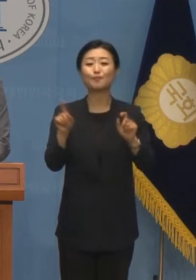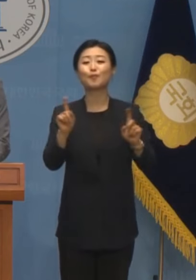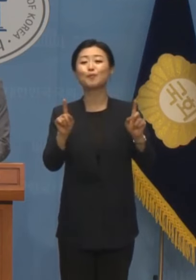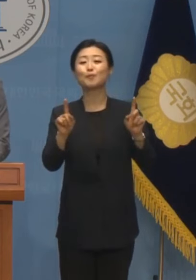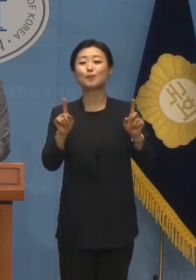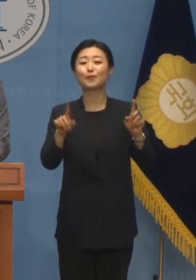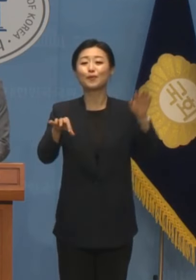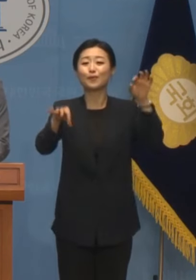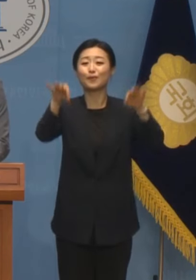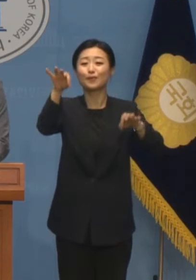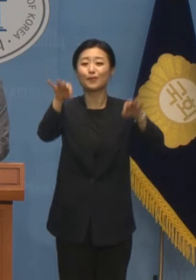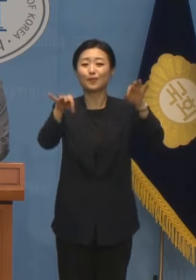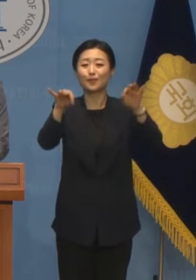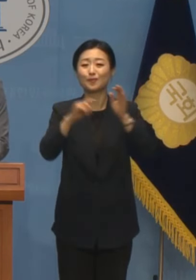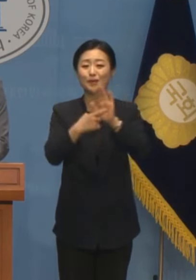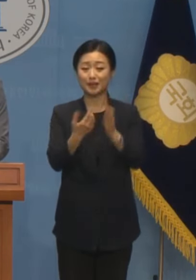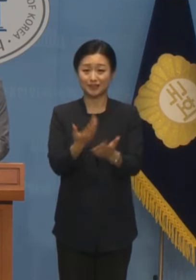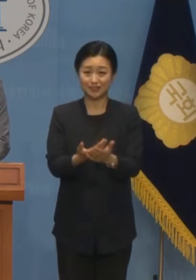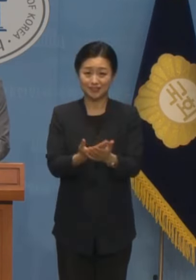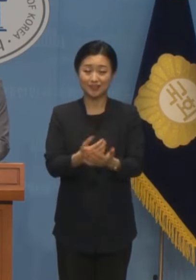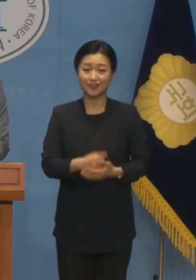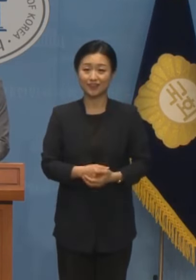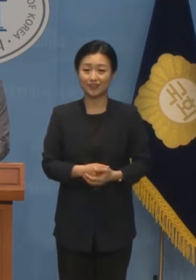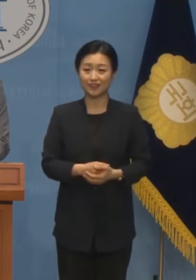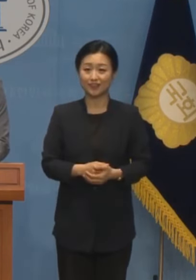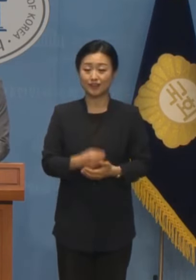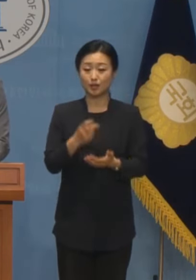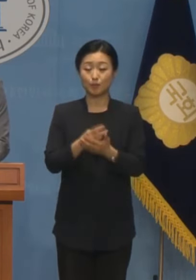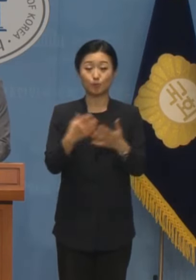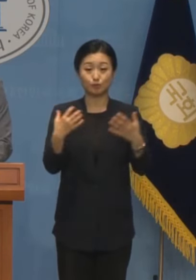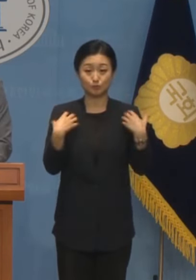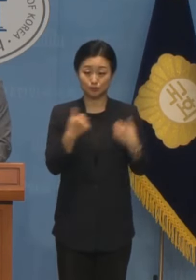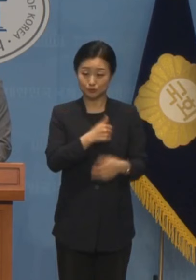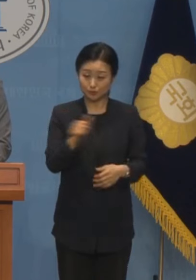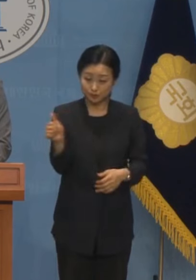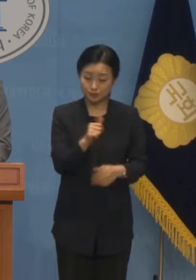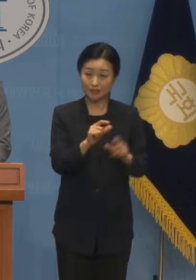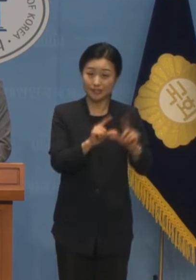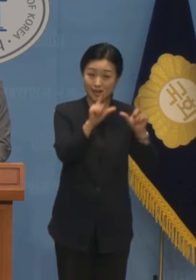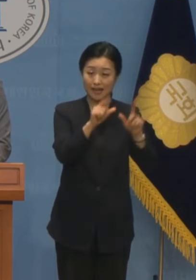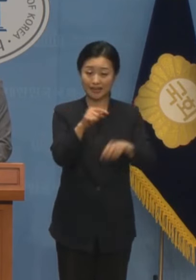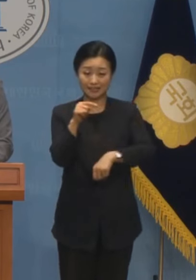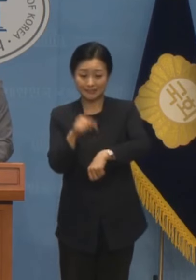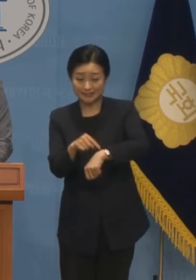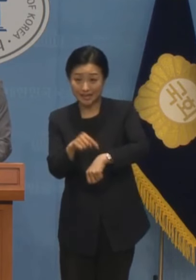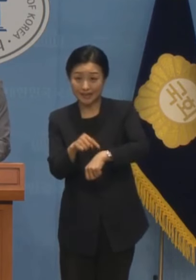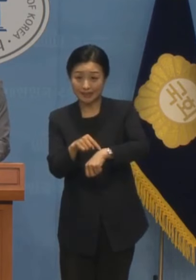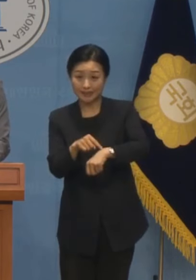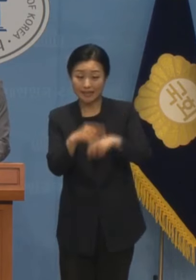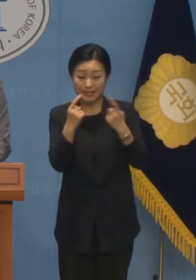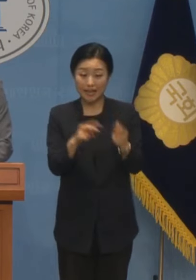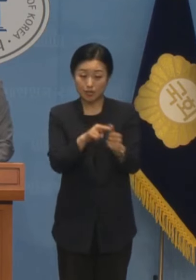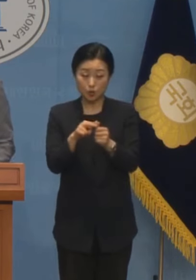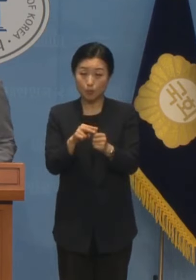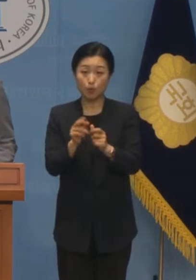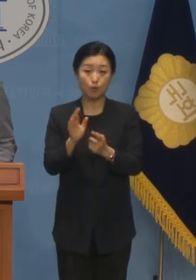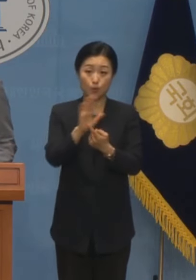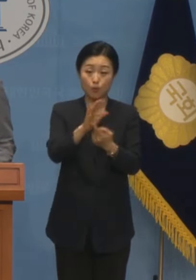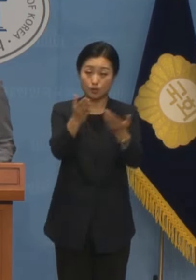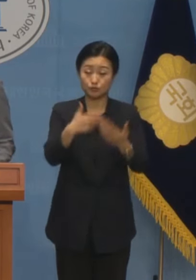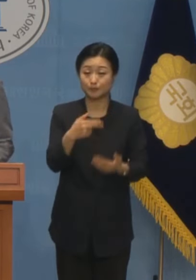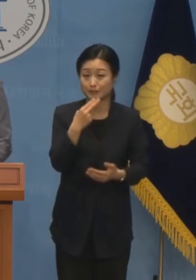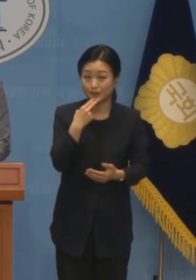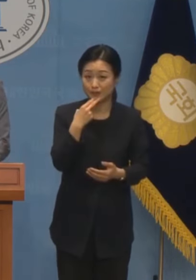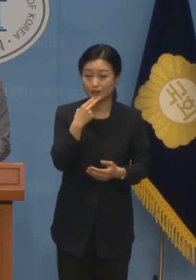밝혀야 할 것입니다 법무부는 출정 일자, 출정 시간 등을 개인정보라는 이유로 제출하지